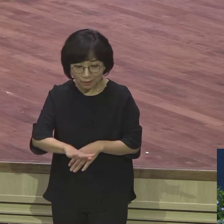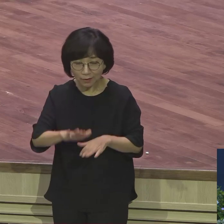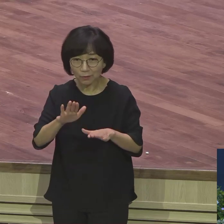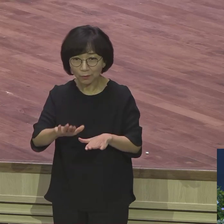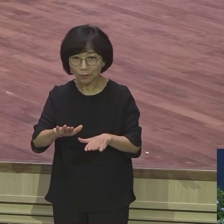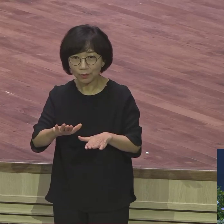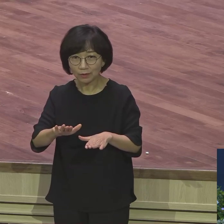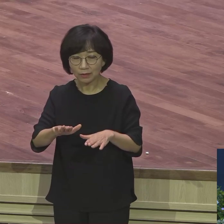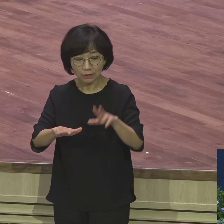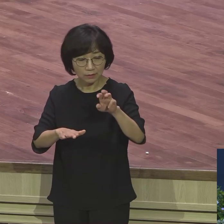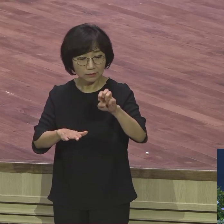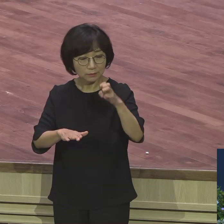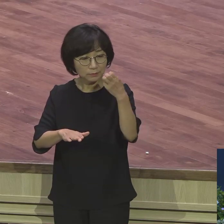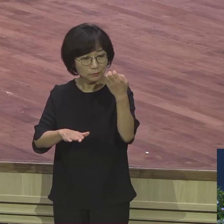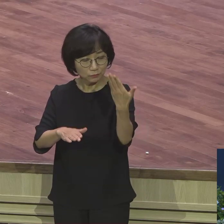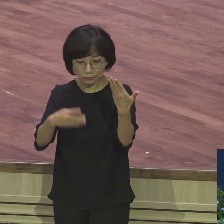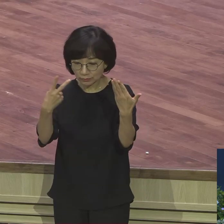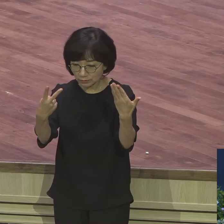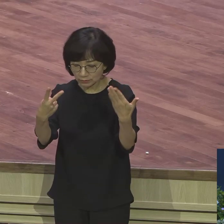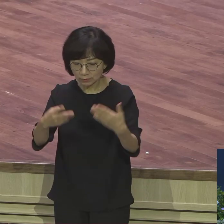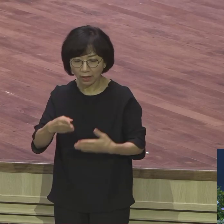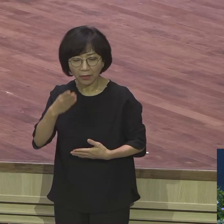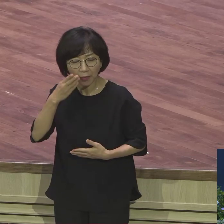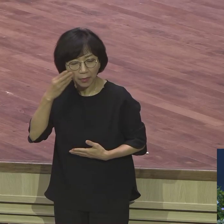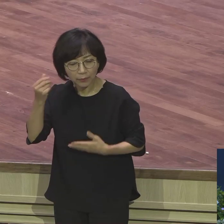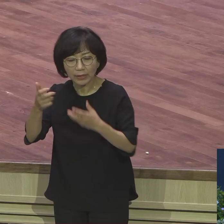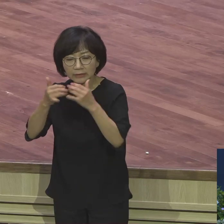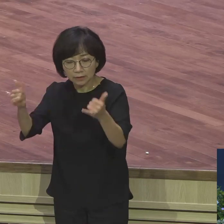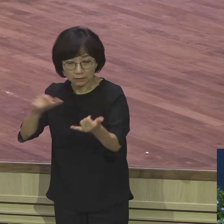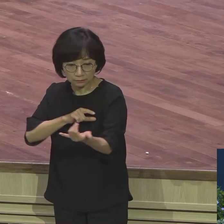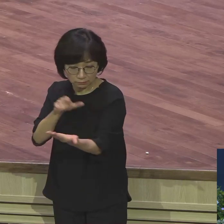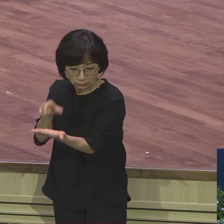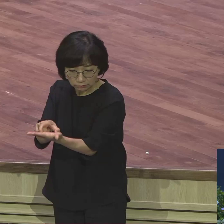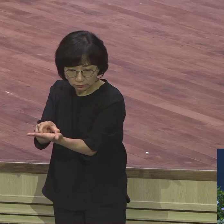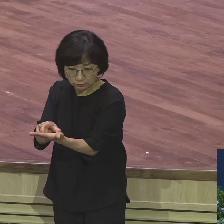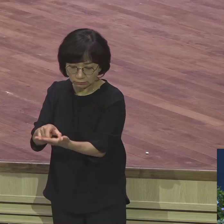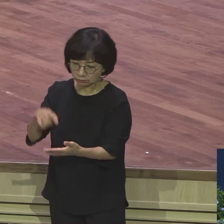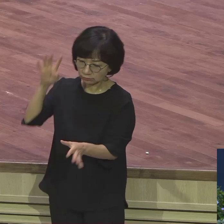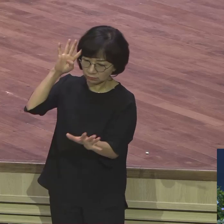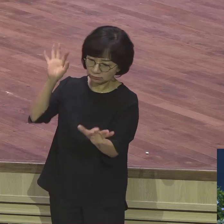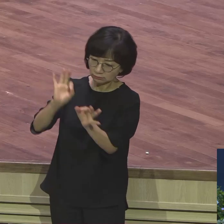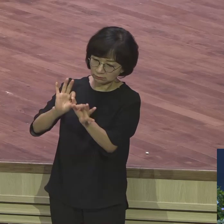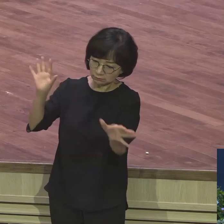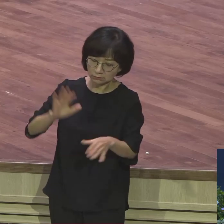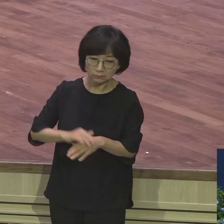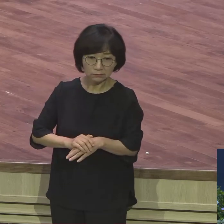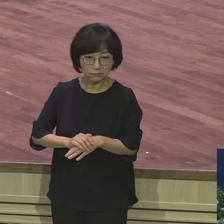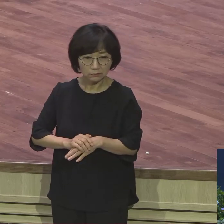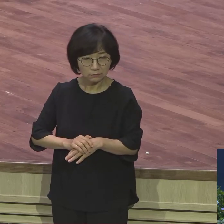2절에 표현하고 있습니다. 우리가 생각하고 있는 형통 개념 여지없이 깨버리는 장면이에요.